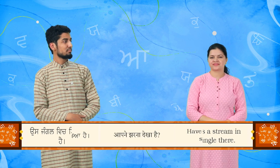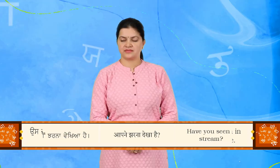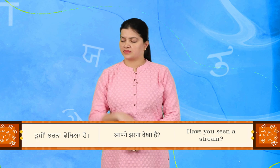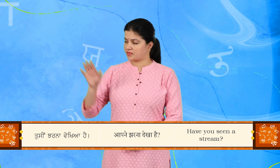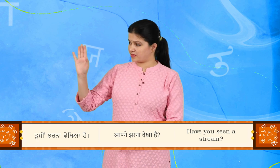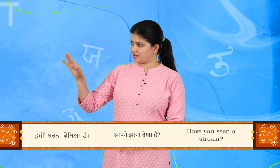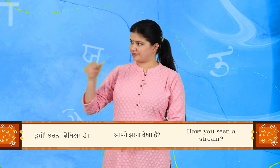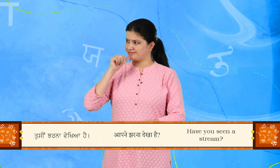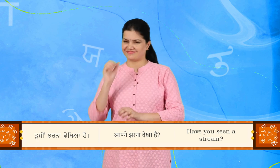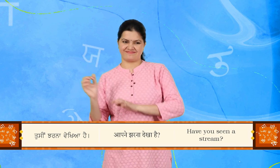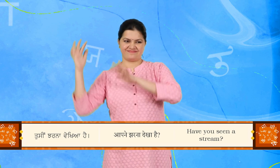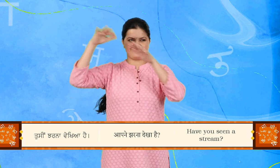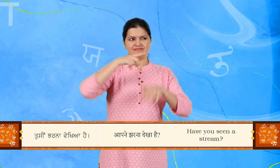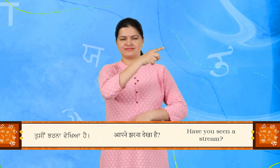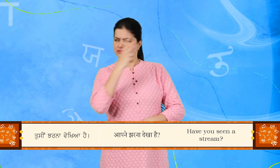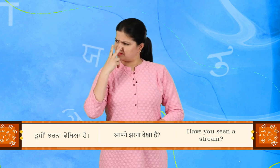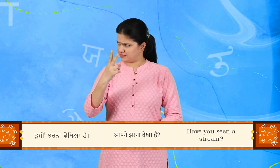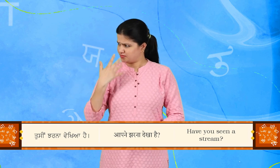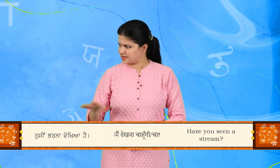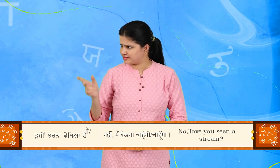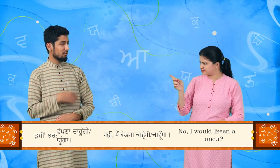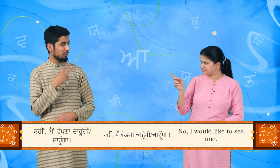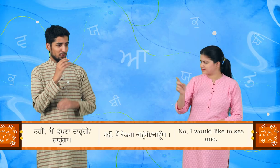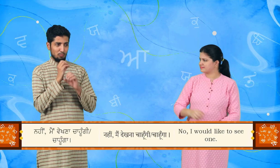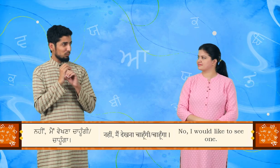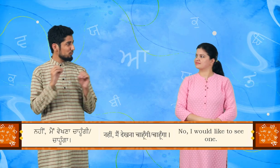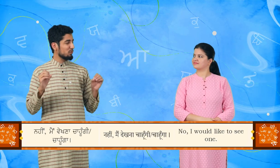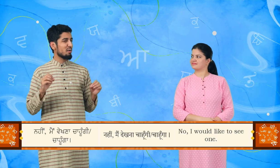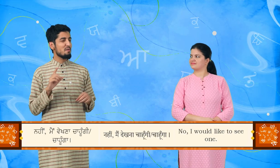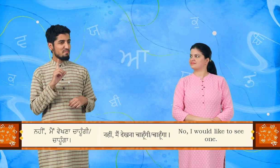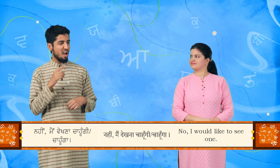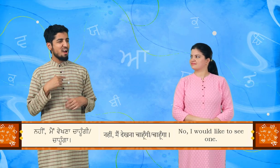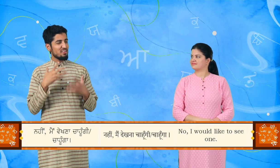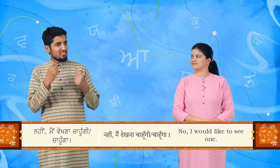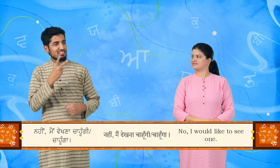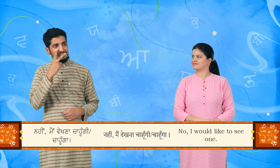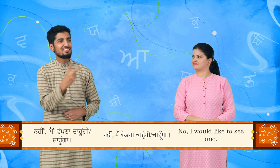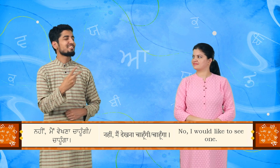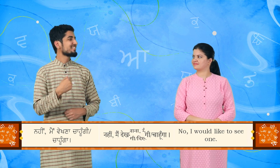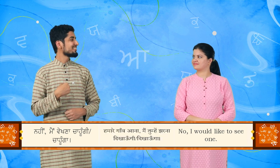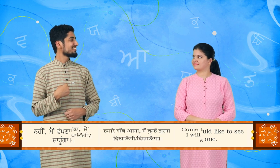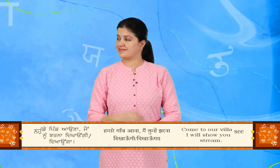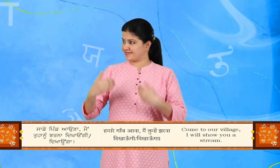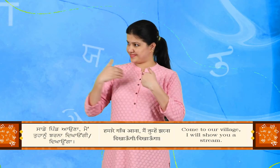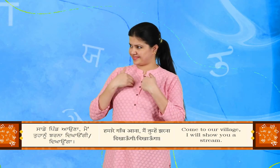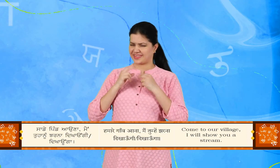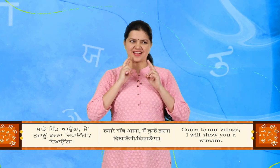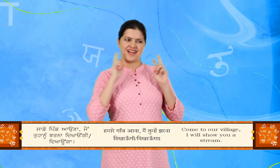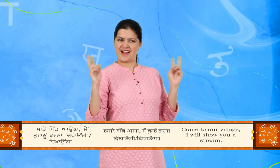तुसी चर्ना वेख्या है? नहीं, मैं वेखना चाहूँगा साड़े पिंड आना,